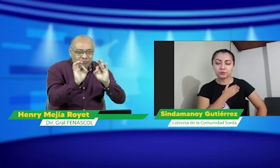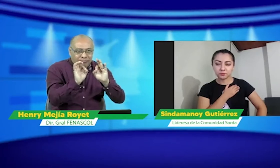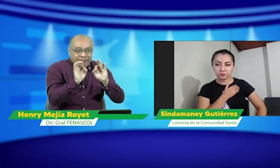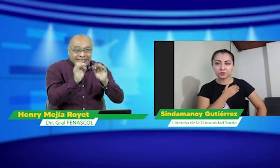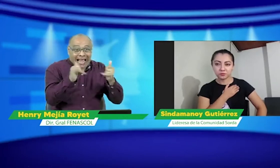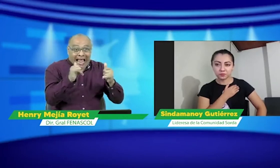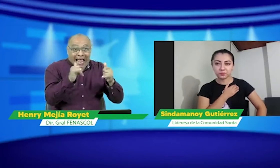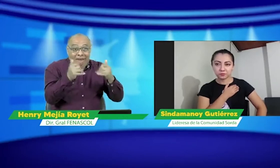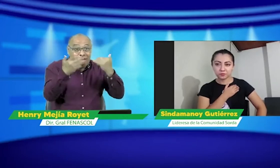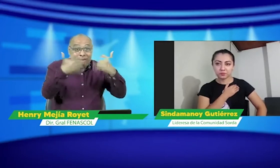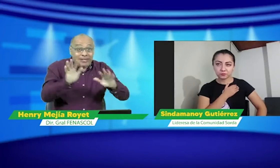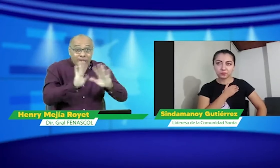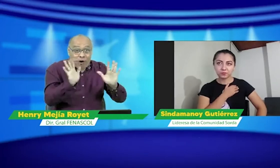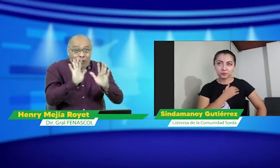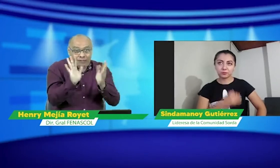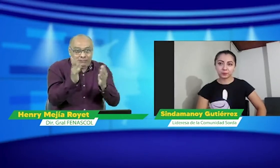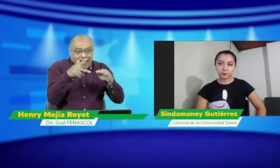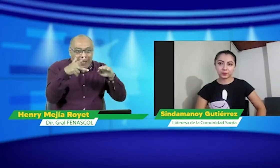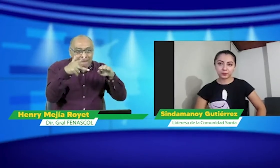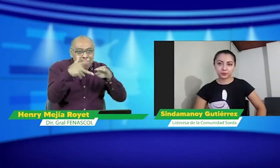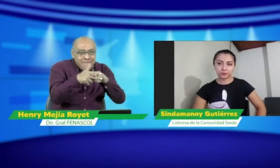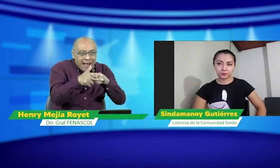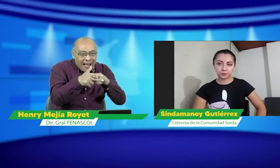consejo pues vamos a dar una